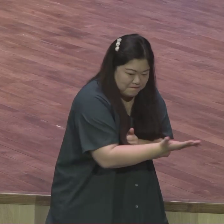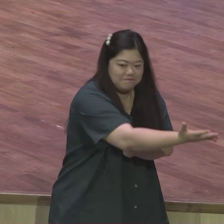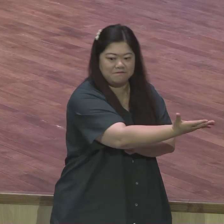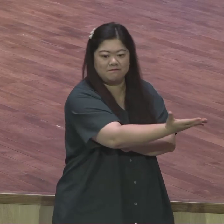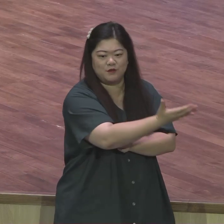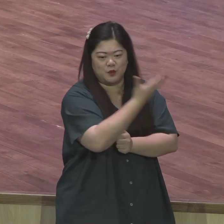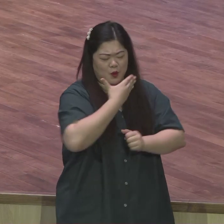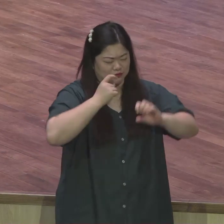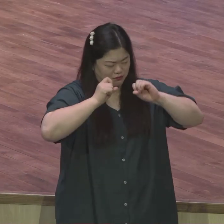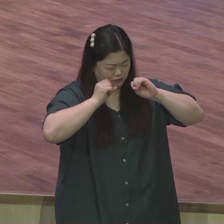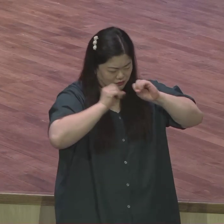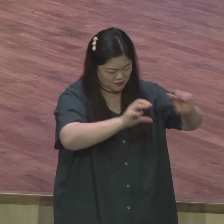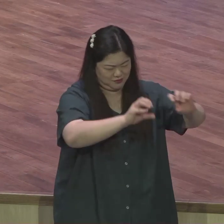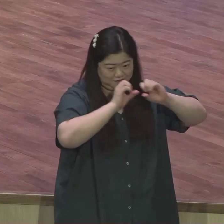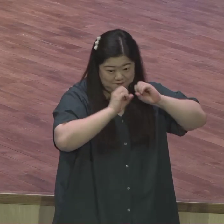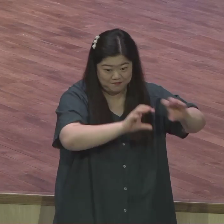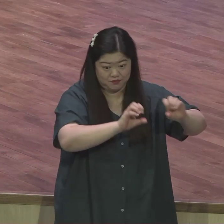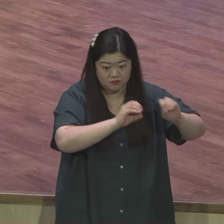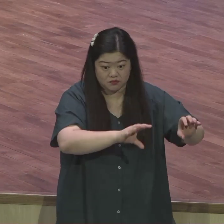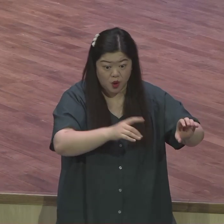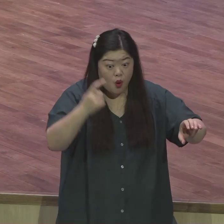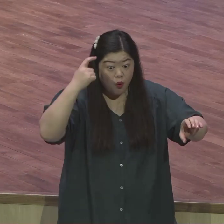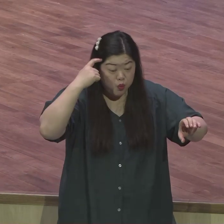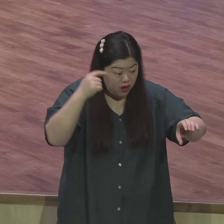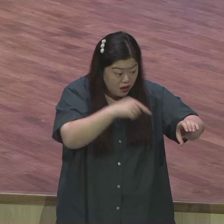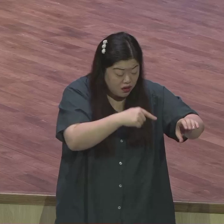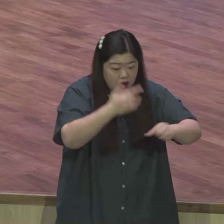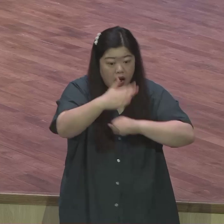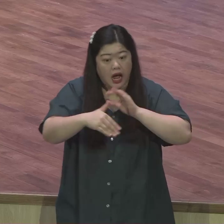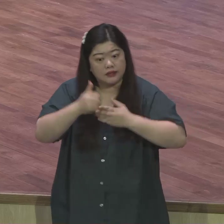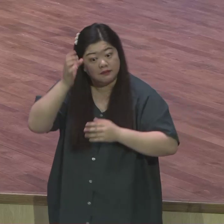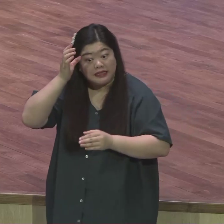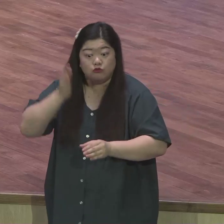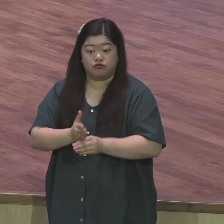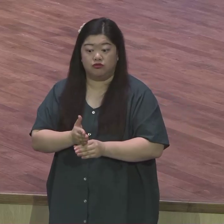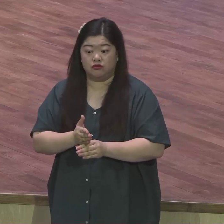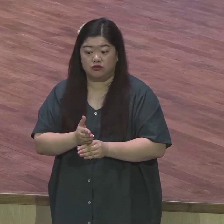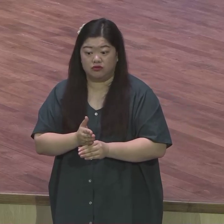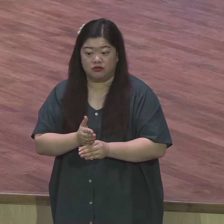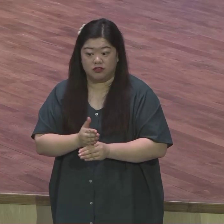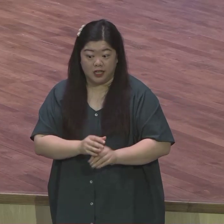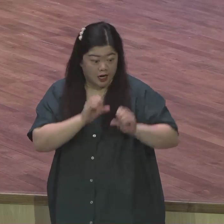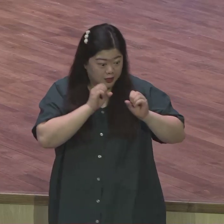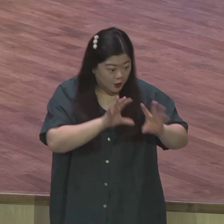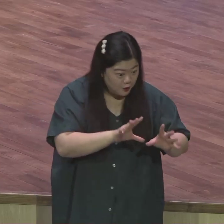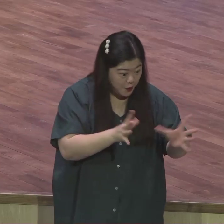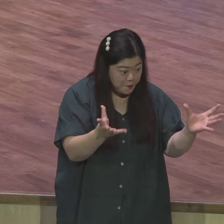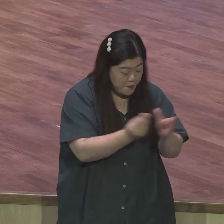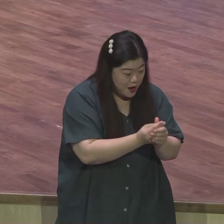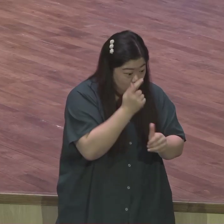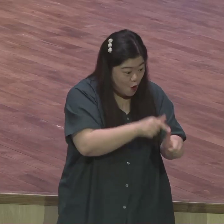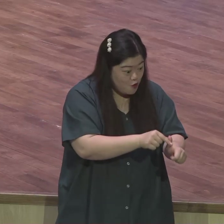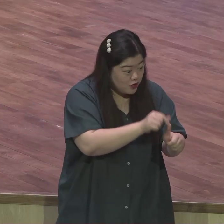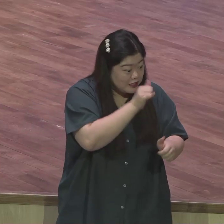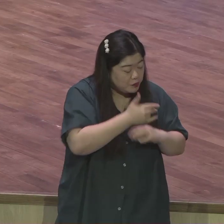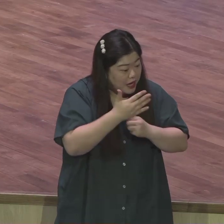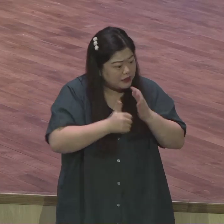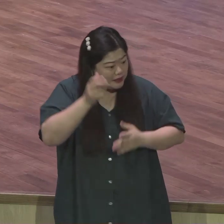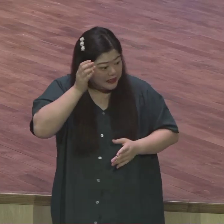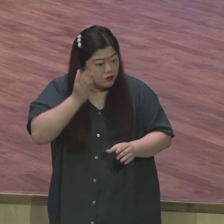하나님이 나를 향하는 최고의 기대치 이걸 완벽하게 충족시켜주는 그리스도의